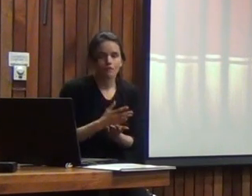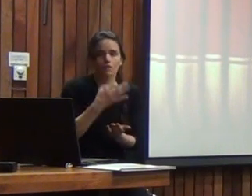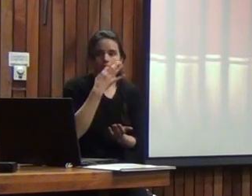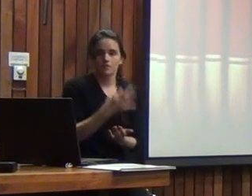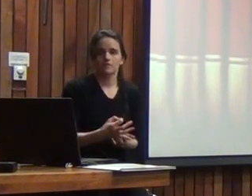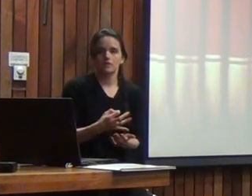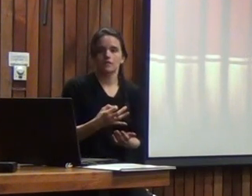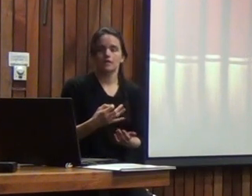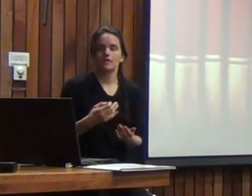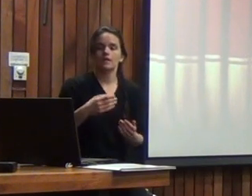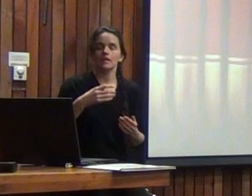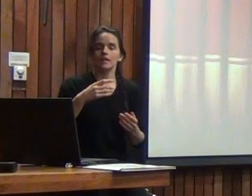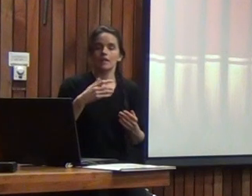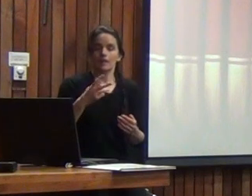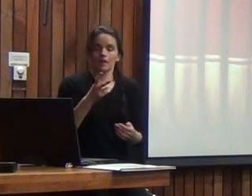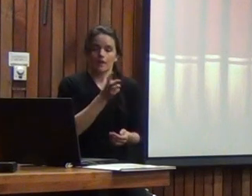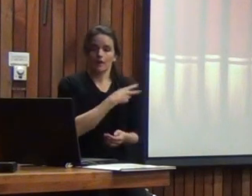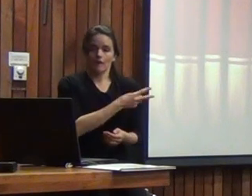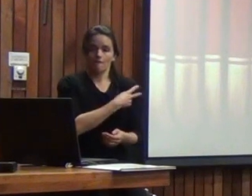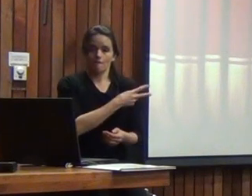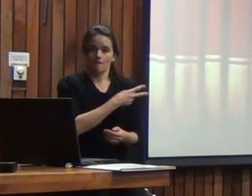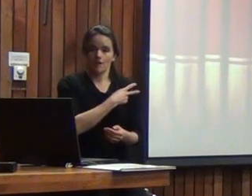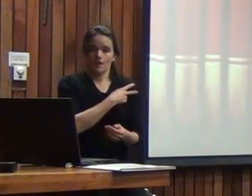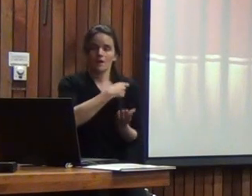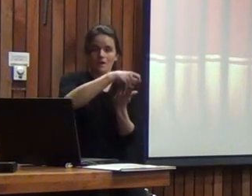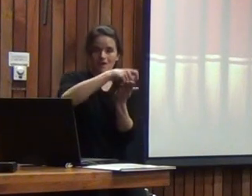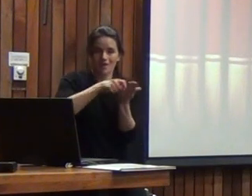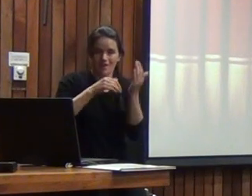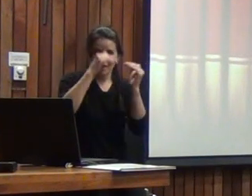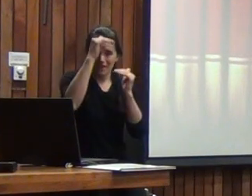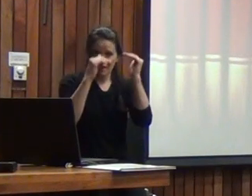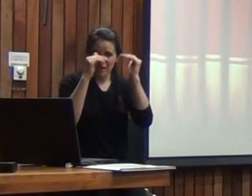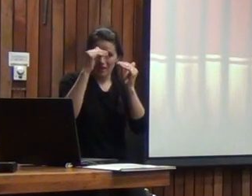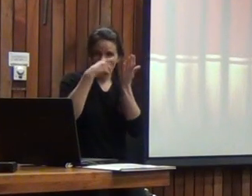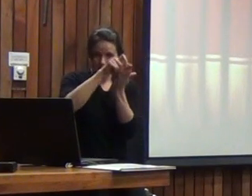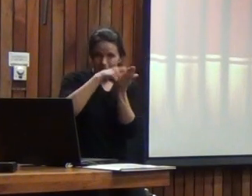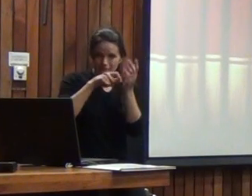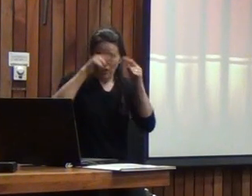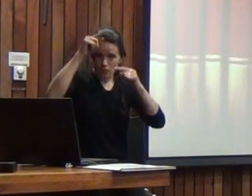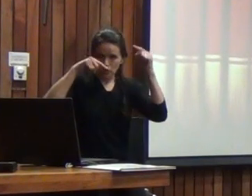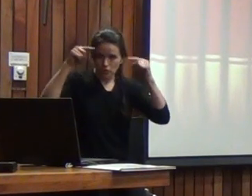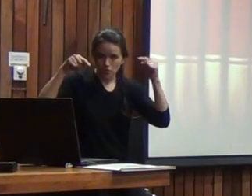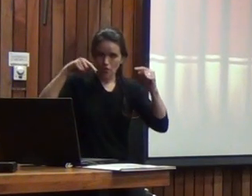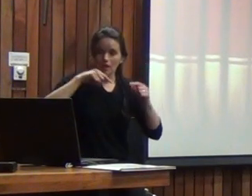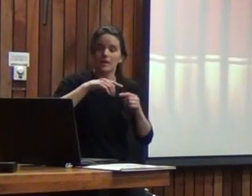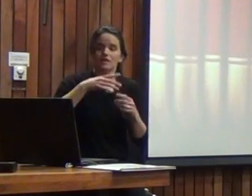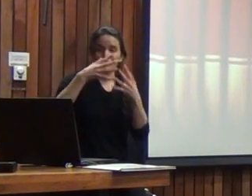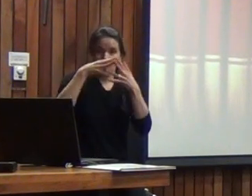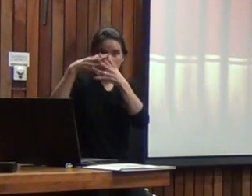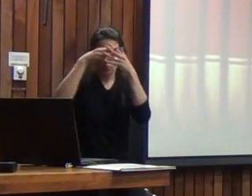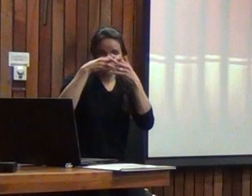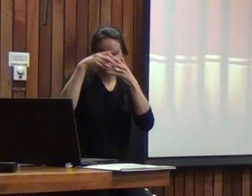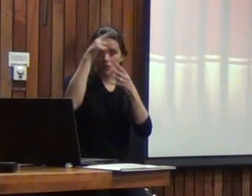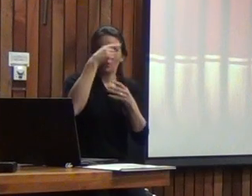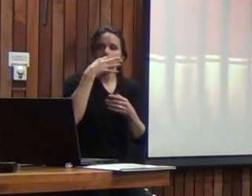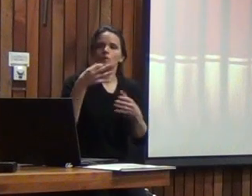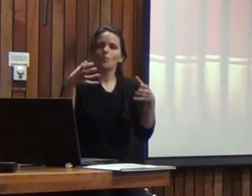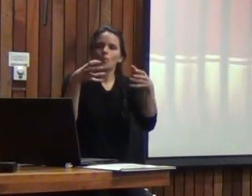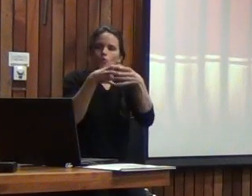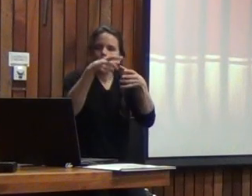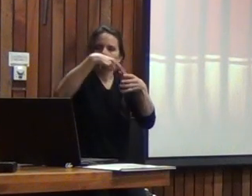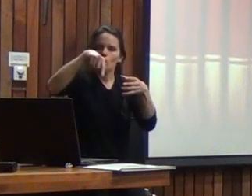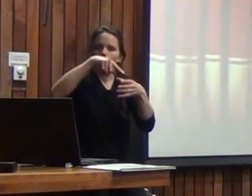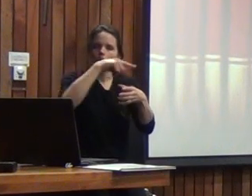jefe psicométrico de Pearson que está en Estados Unidos en San Antonio en Texas dijo que las muestras nuestras las hechas